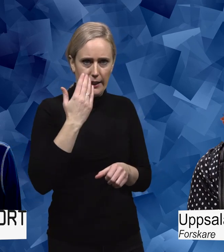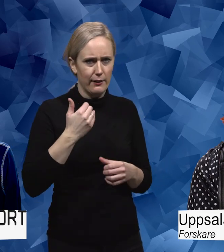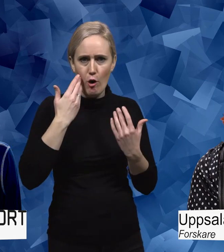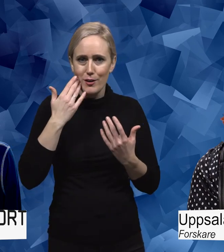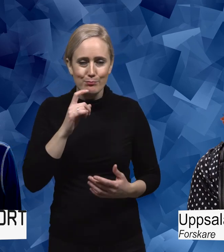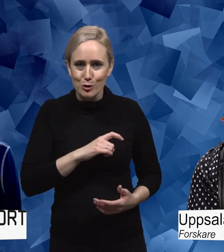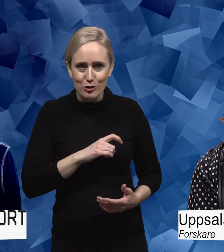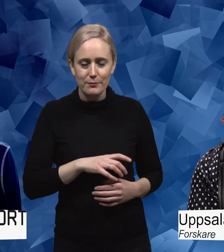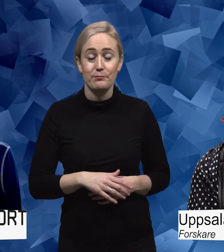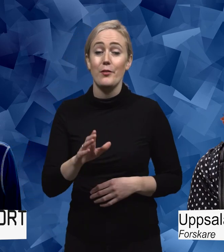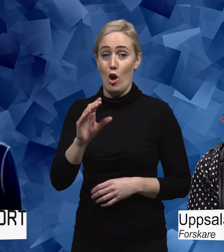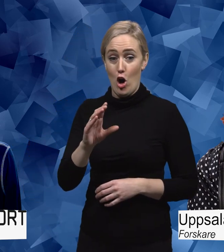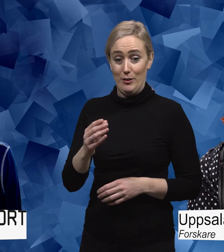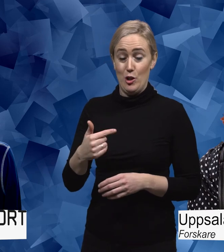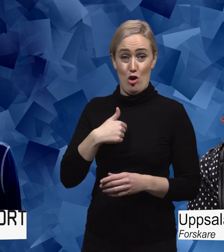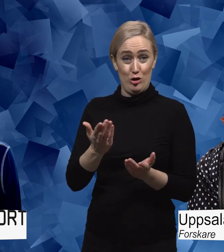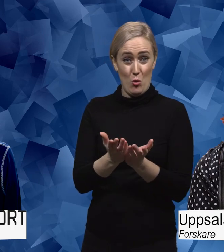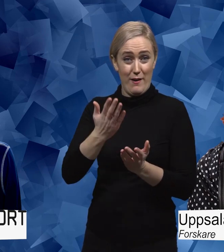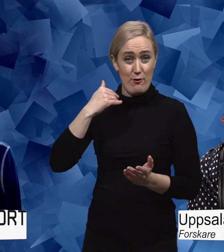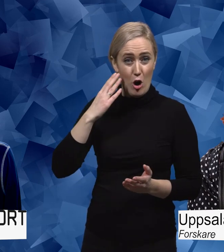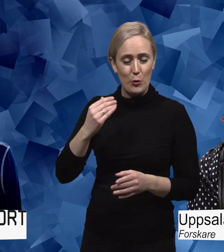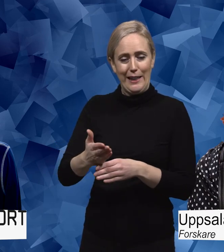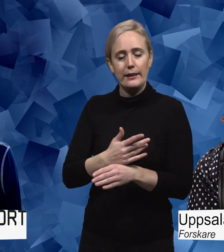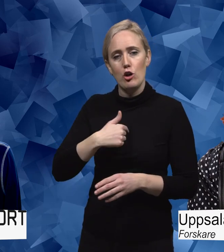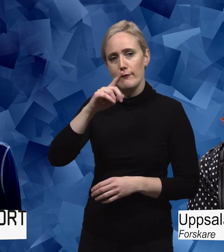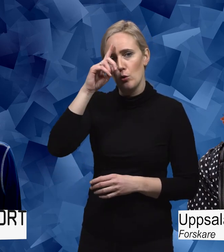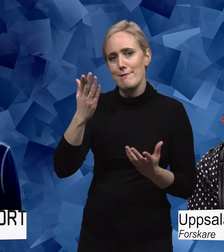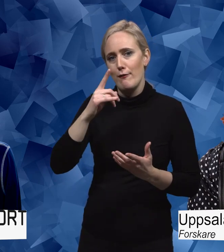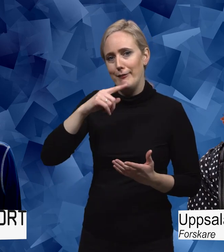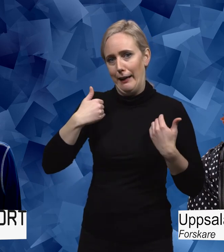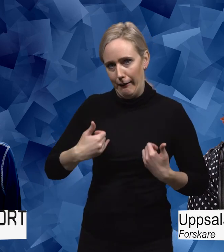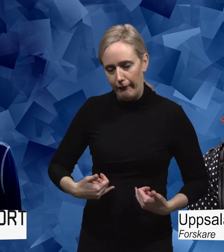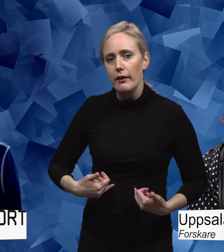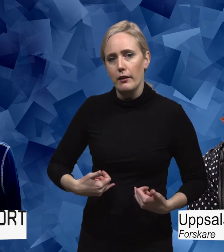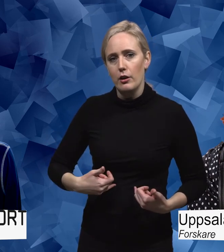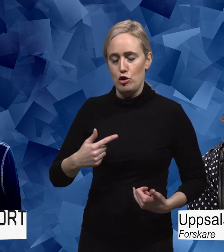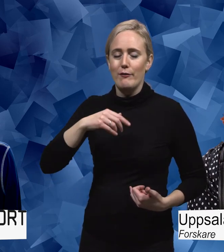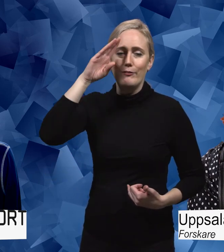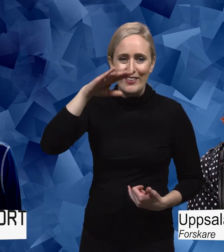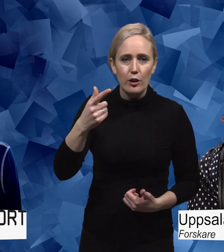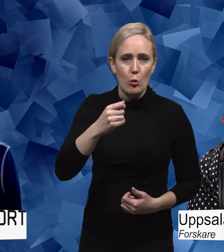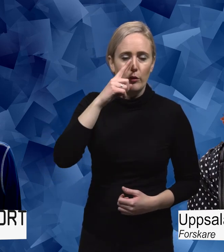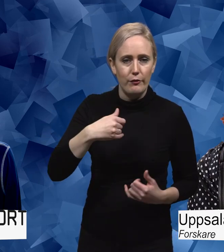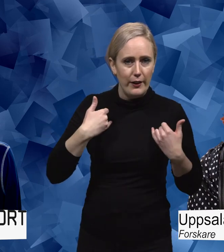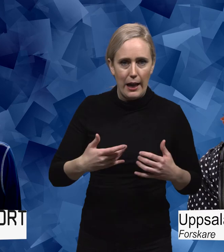när jag gick i skolan. Innan jag visste vad som var fel på mig. Så jag visste ju att något var fel med min kropp. Men jag